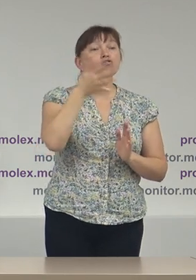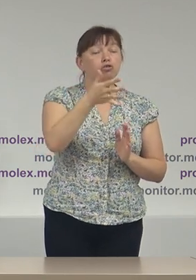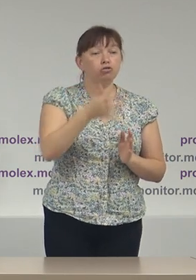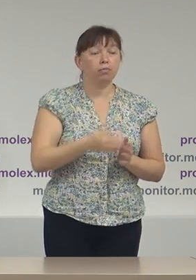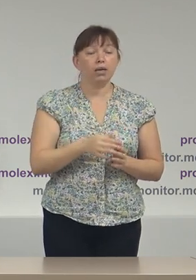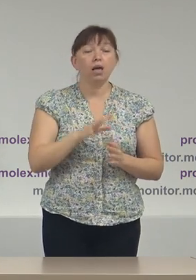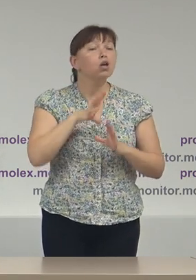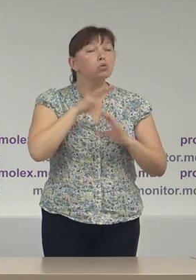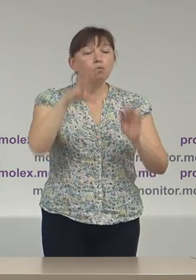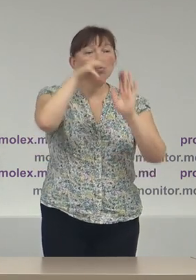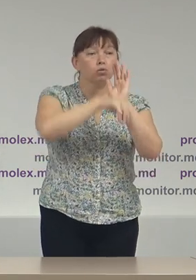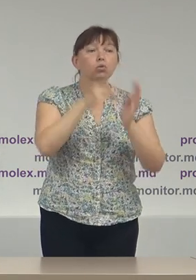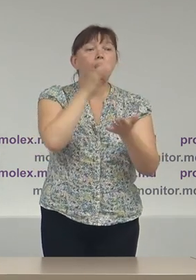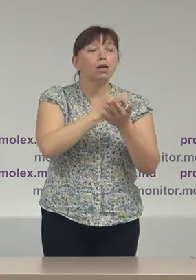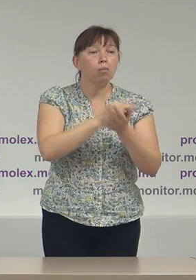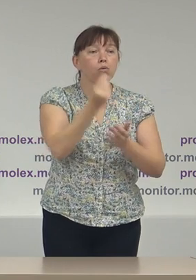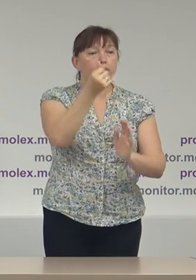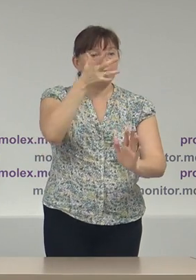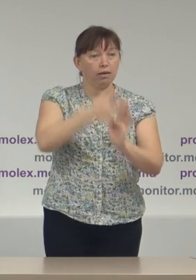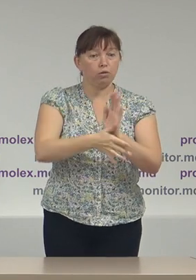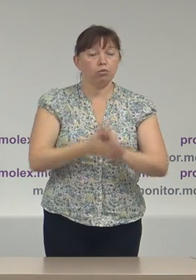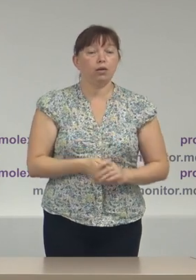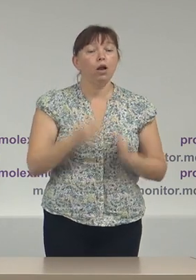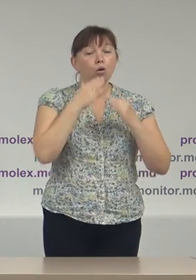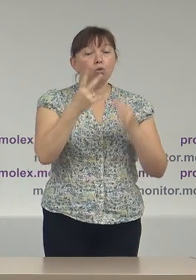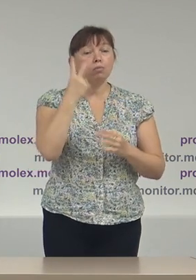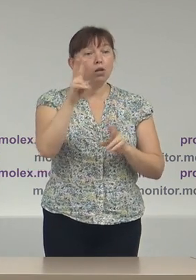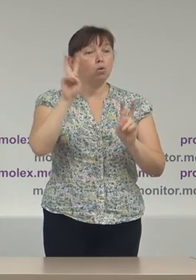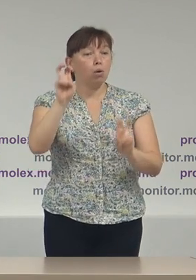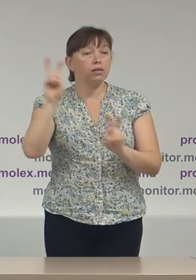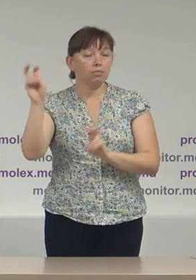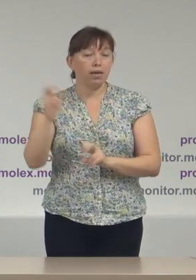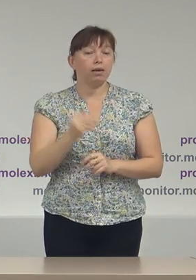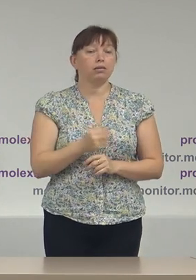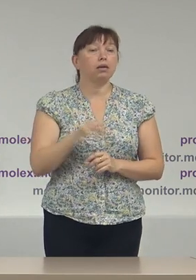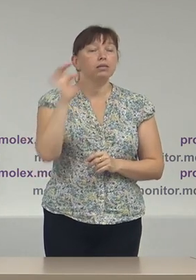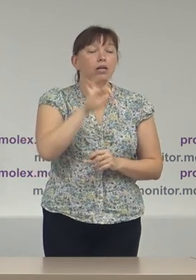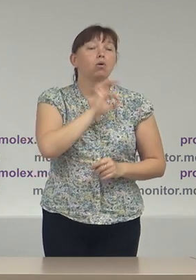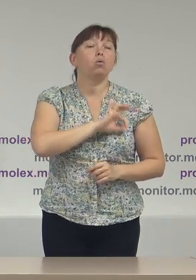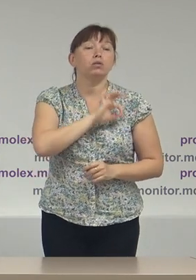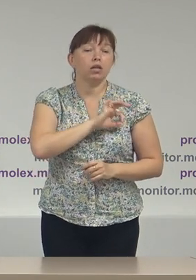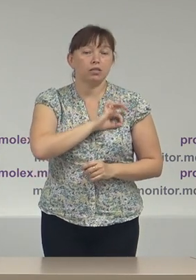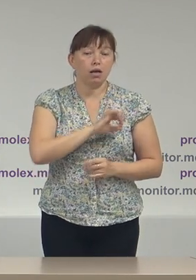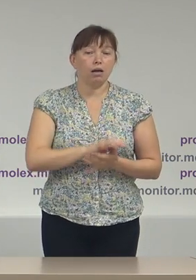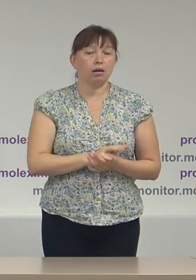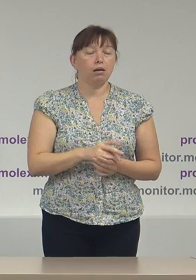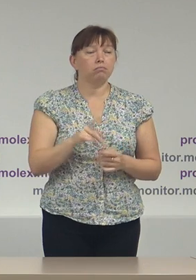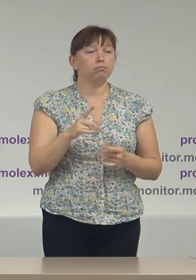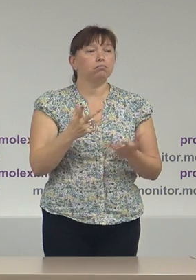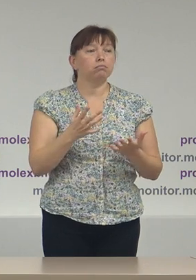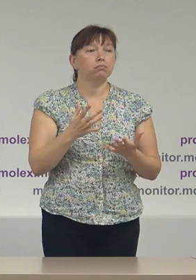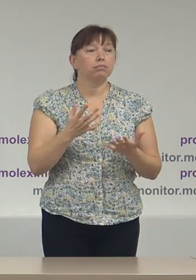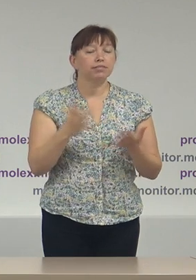ca fiind neraportați. ultimele două aspecte se referă la utilizarea discursului de ură și